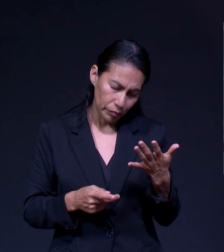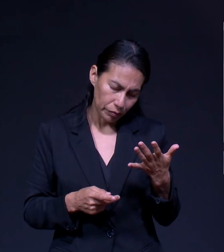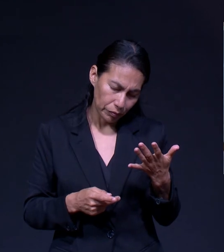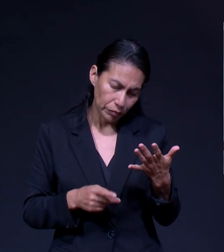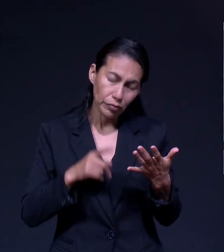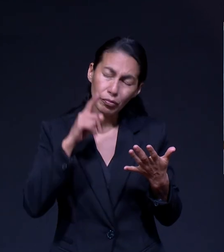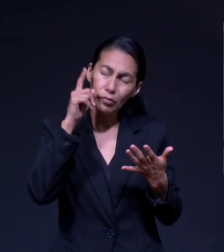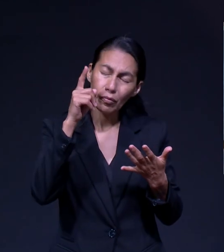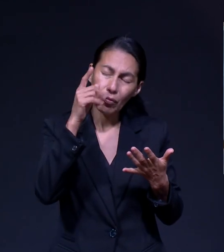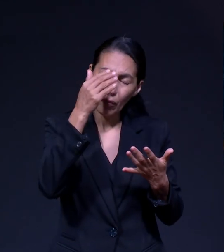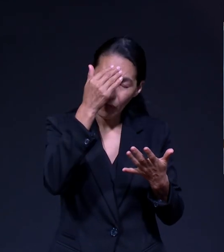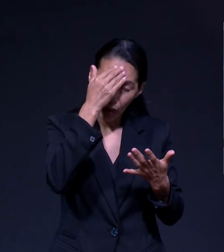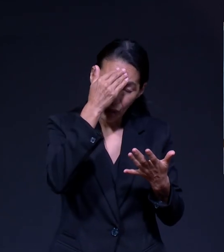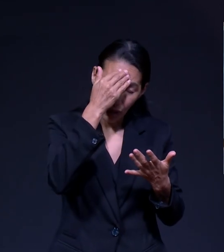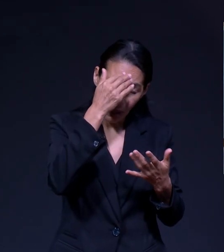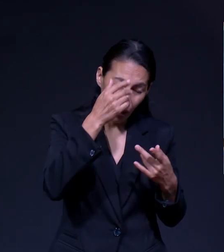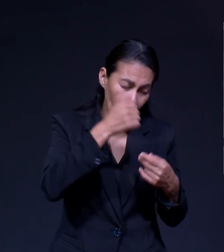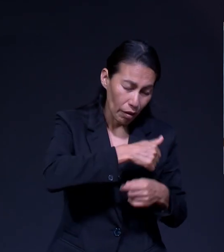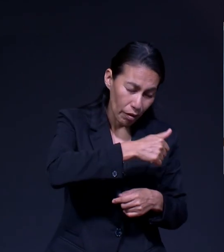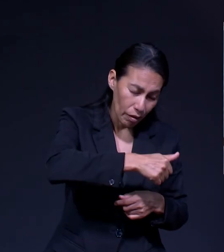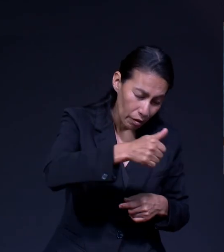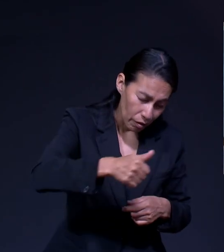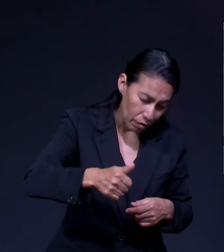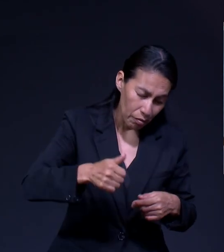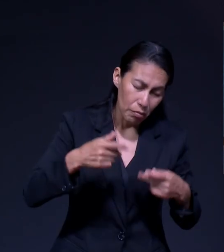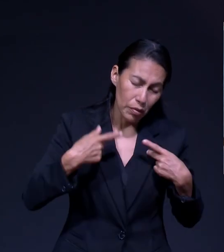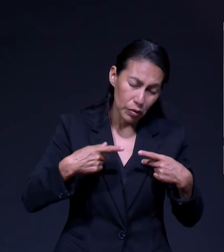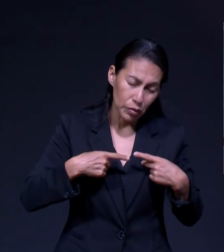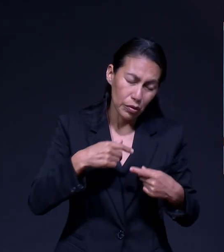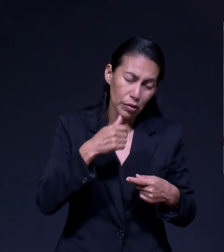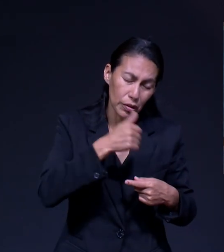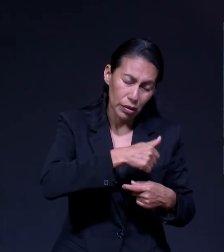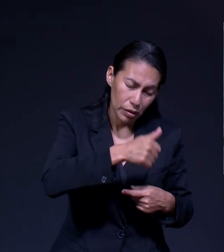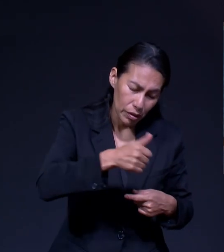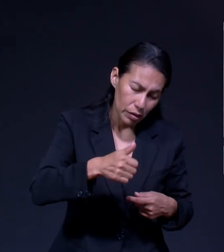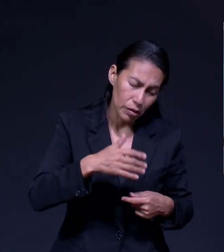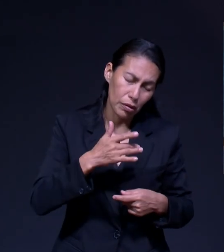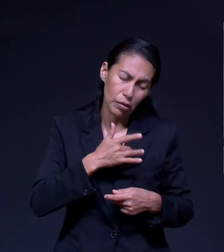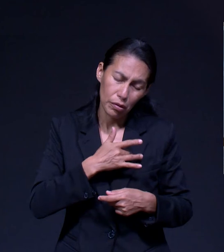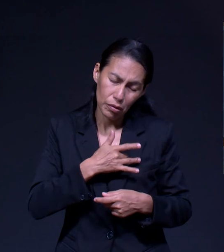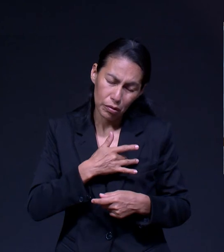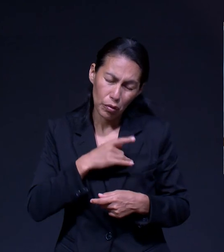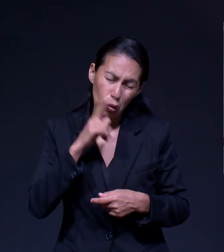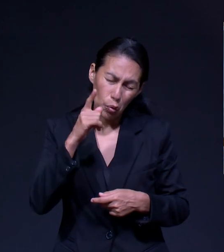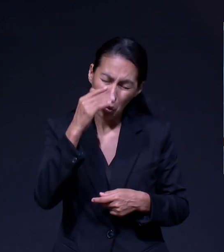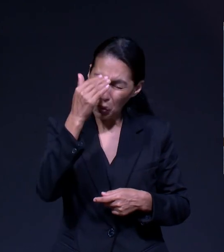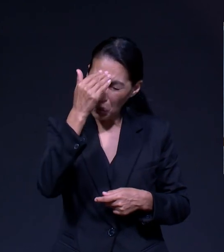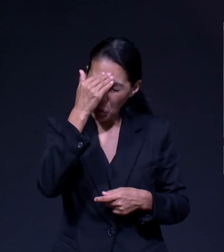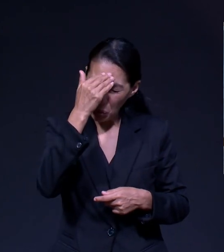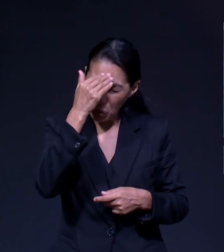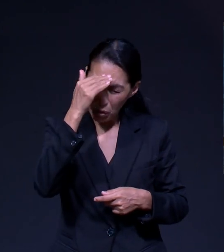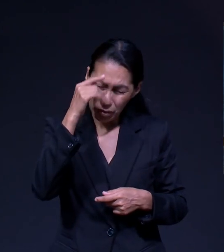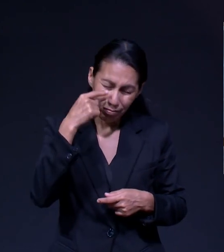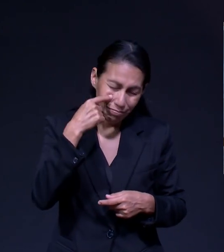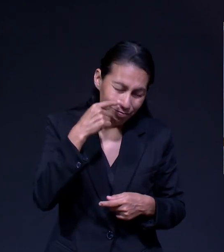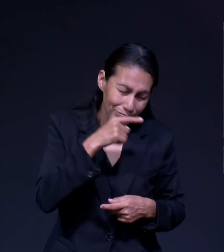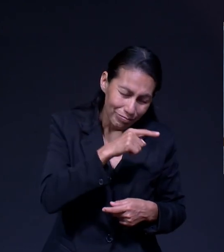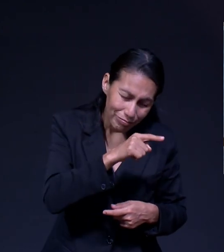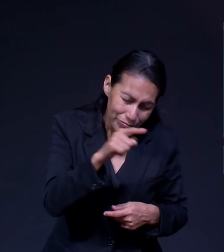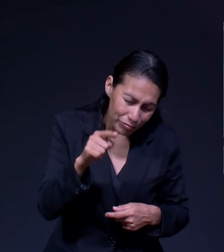sino conoces cada situación de cada hogar, de cada corazón. Conoces a fondo más de lo